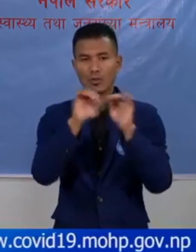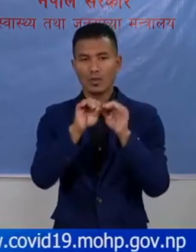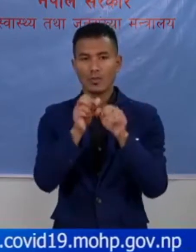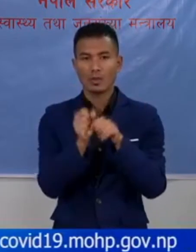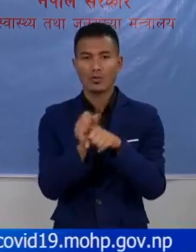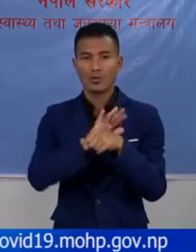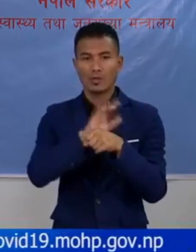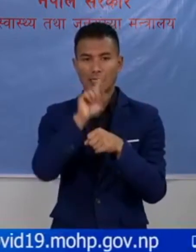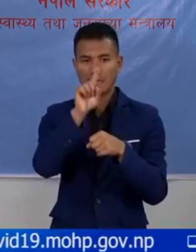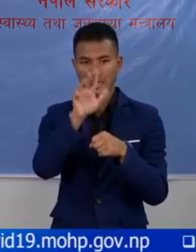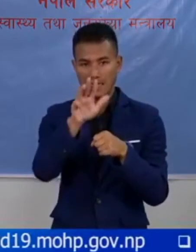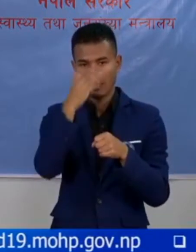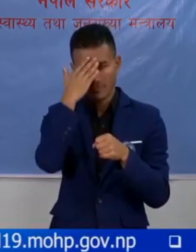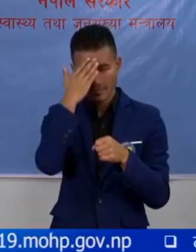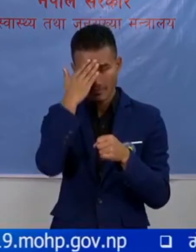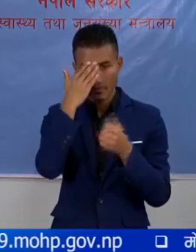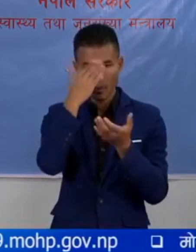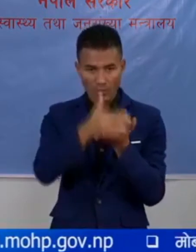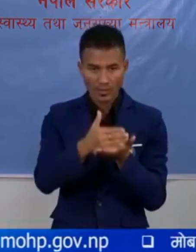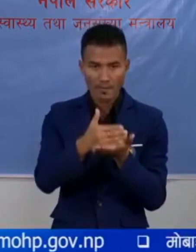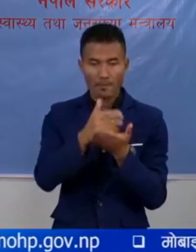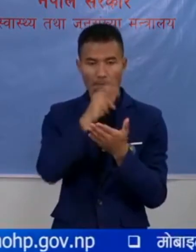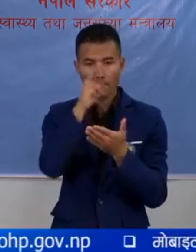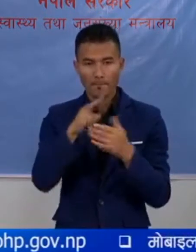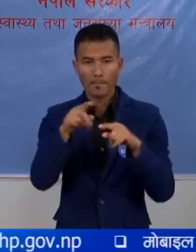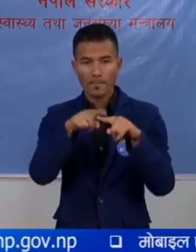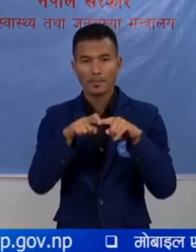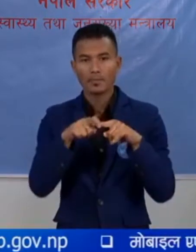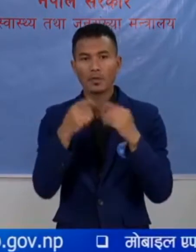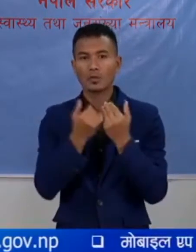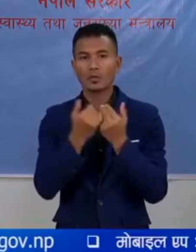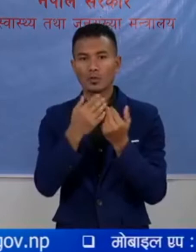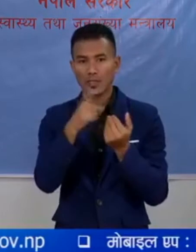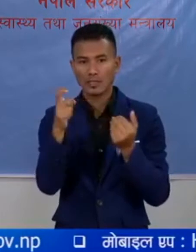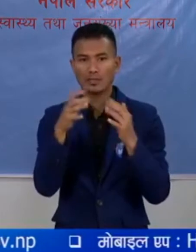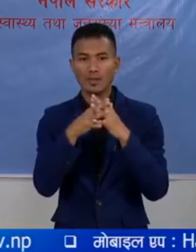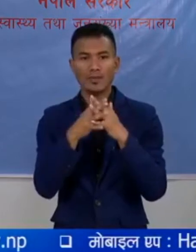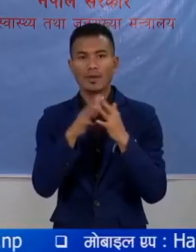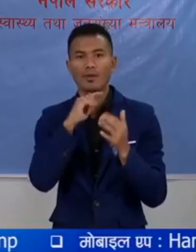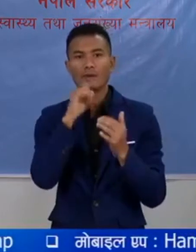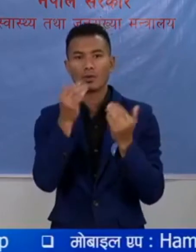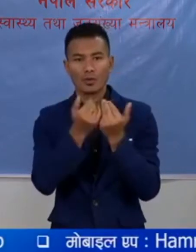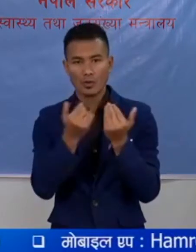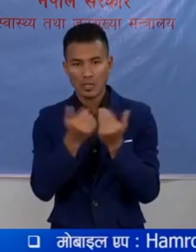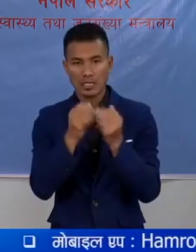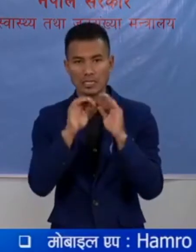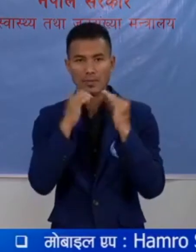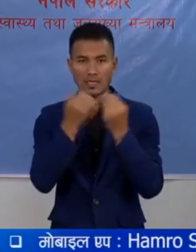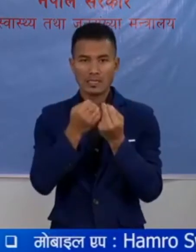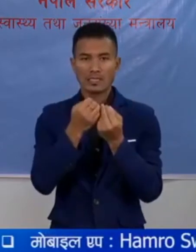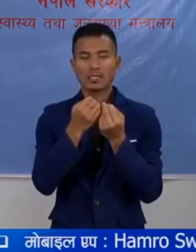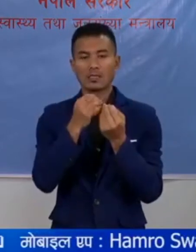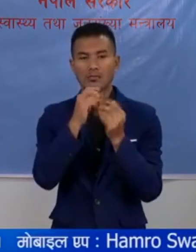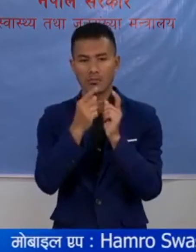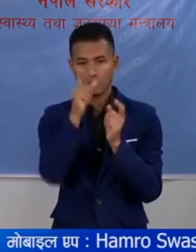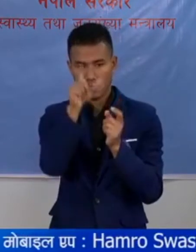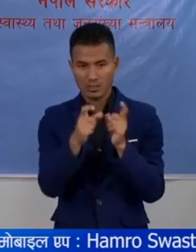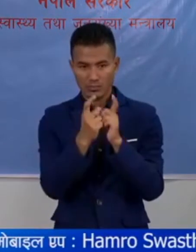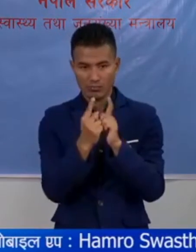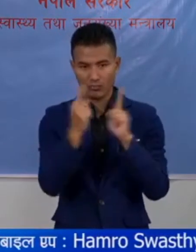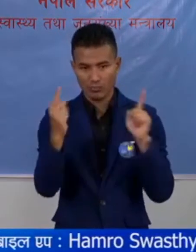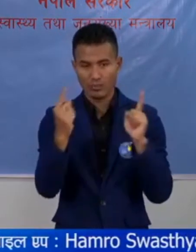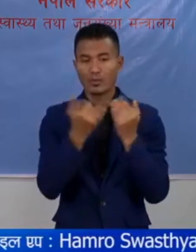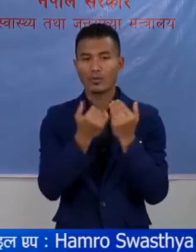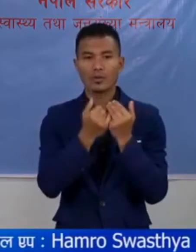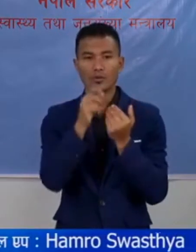-19 संक्रमन को रोग थाम तथा नियंतन को लागी भीरवाड न गरने समाजिक तथा बहुतिक दूरी कायम